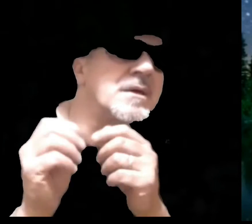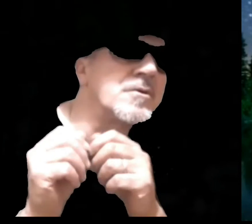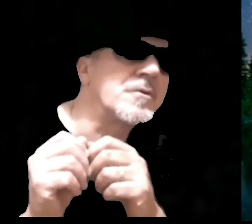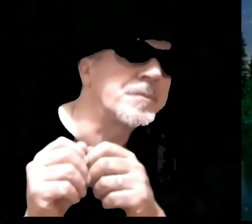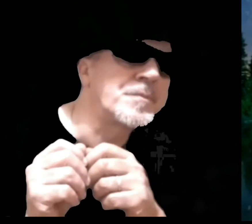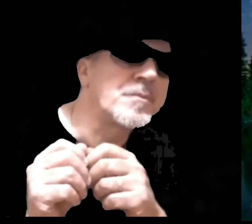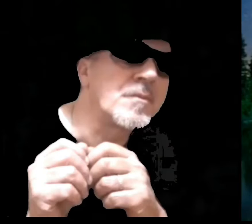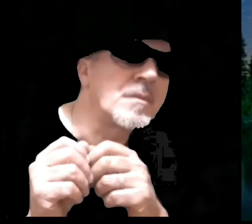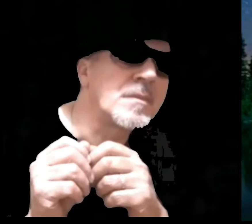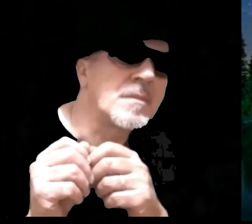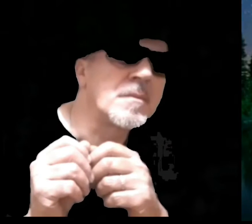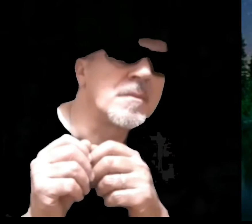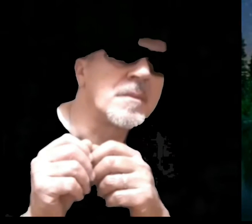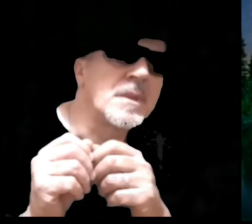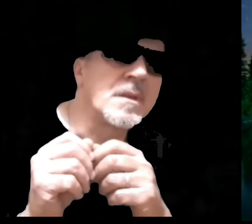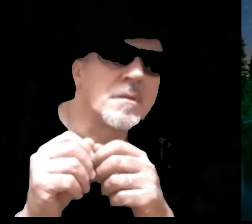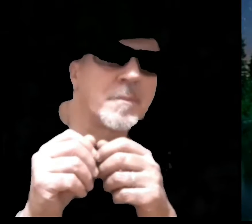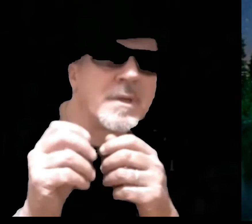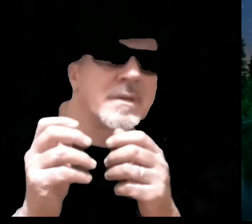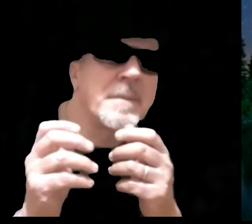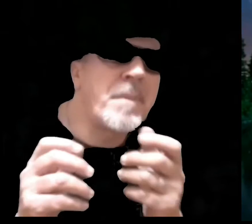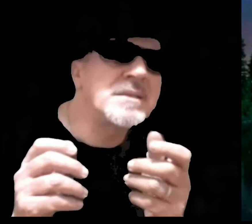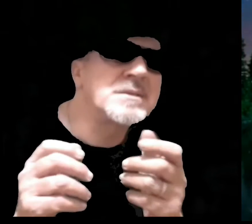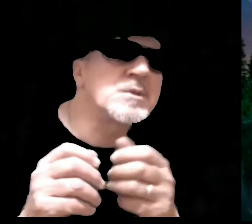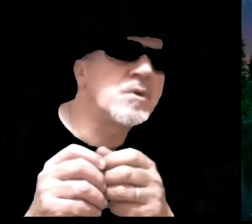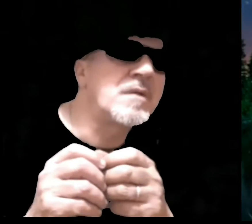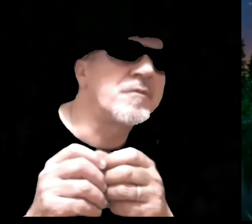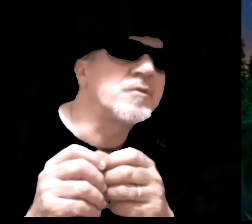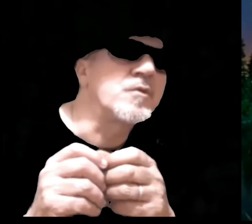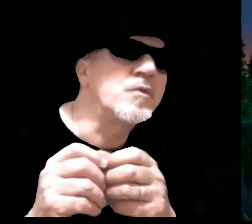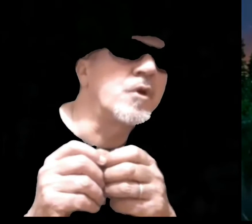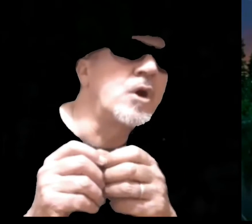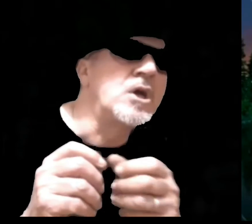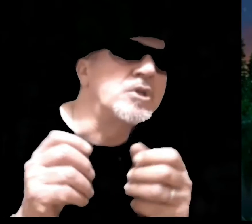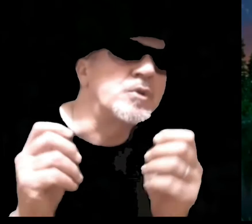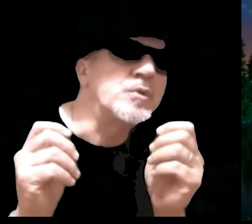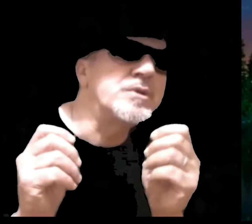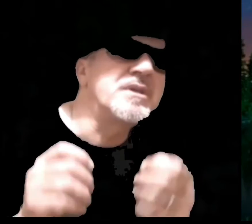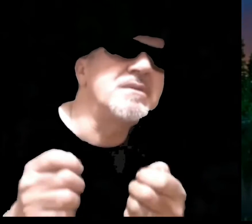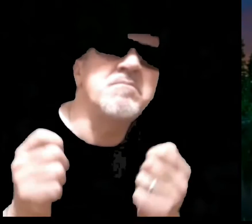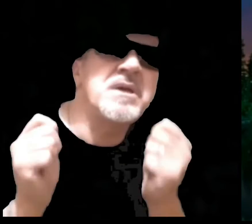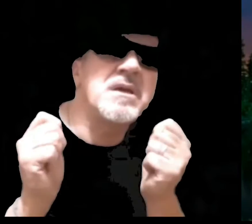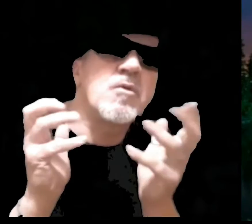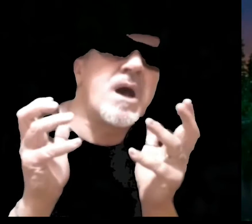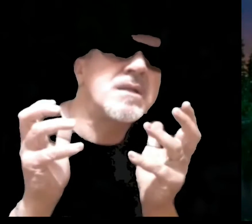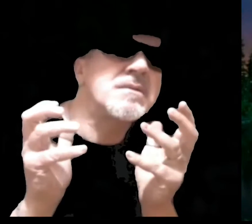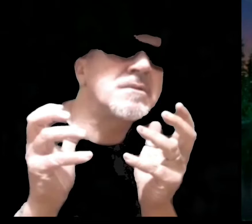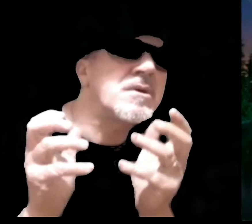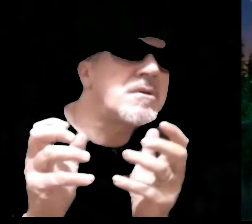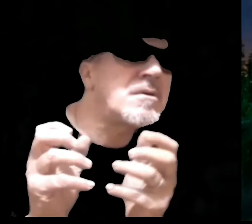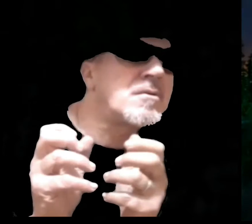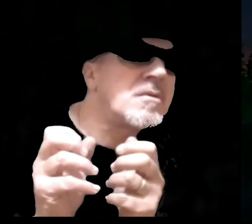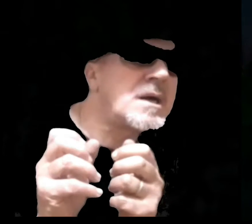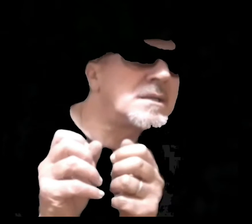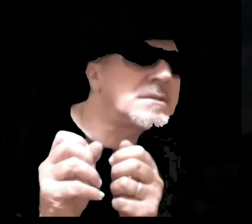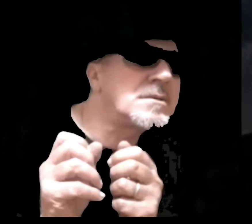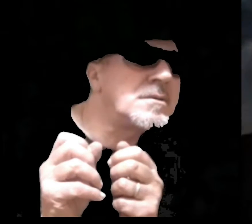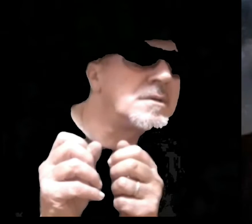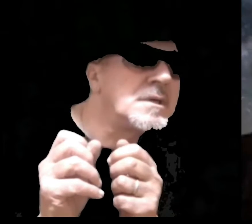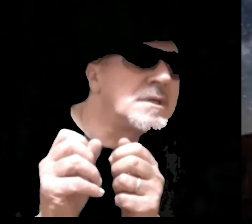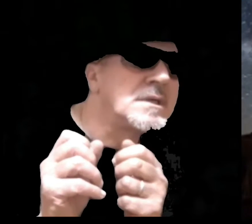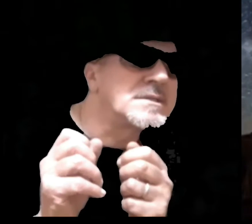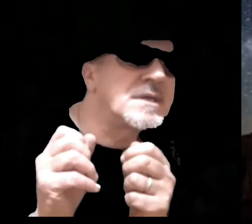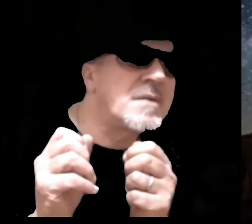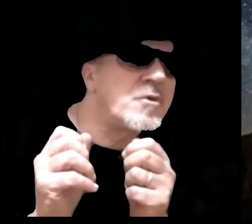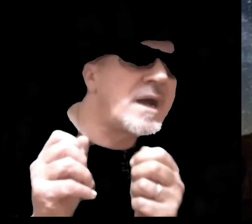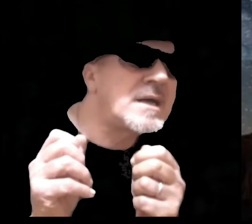stanco perché penso al futuro. Tu dimmi quando, quando,